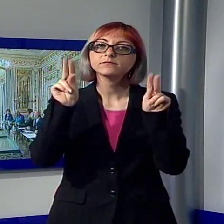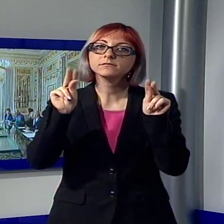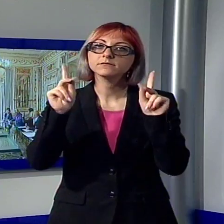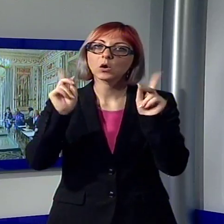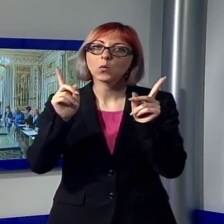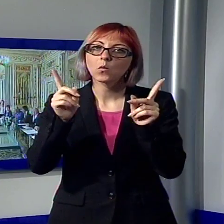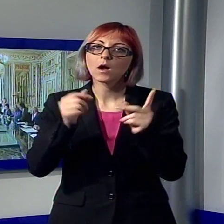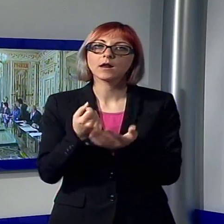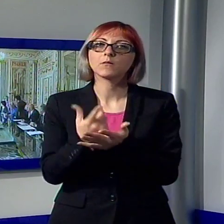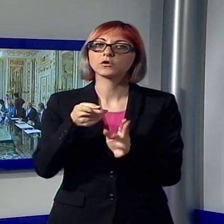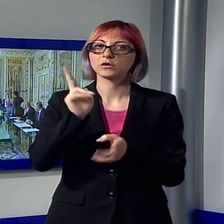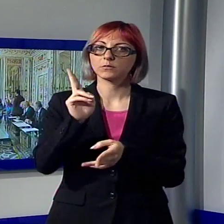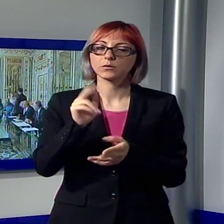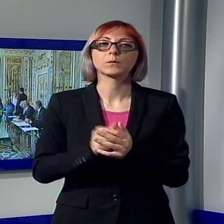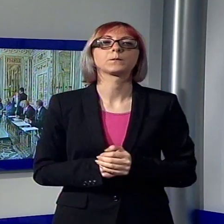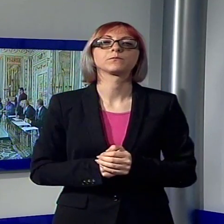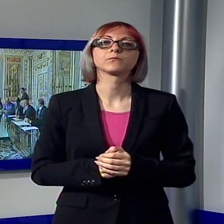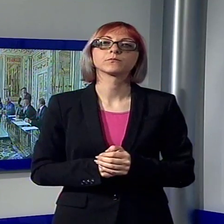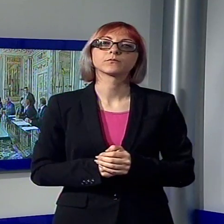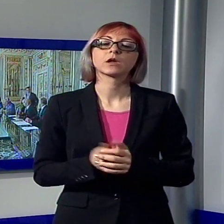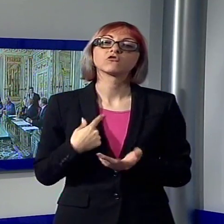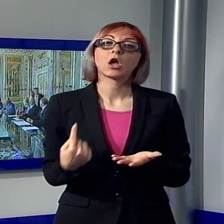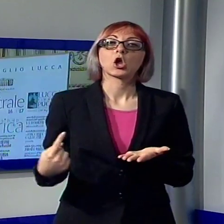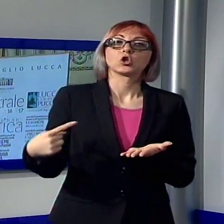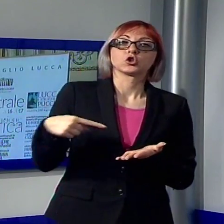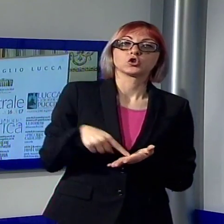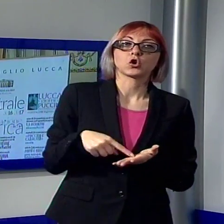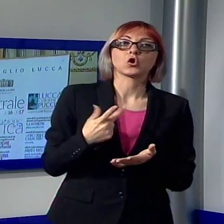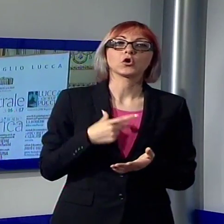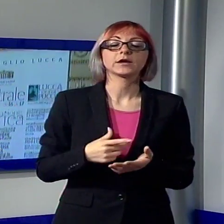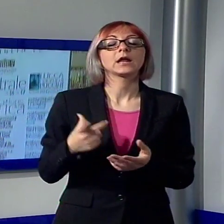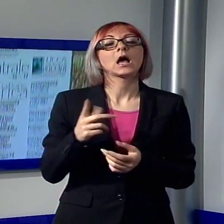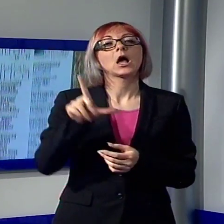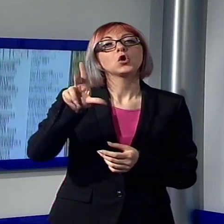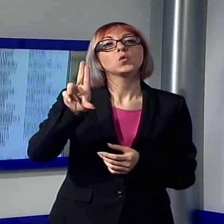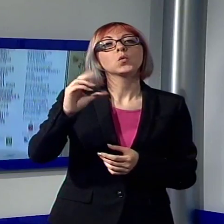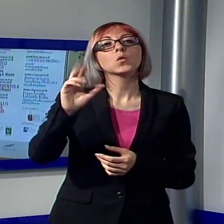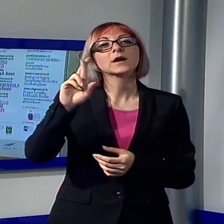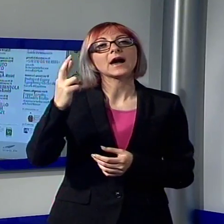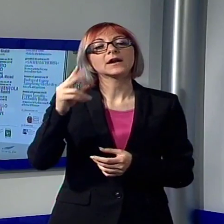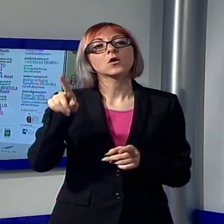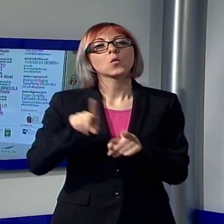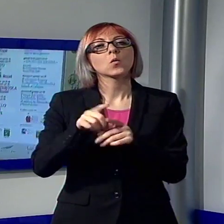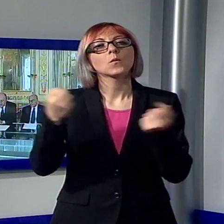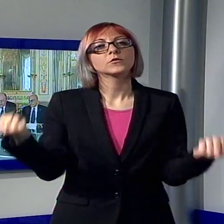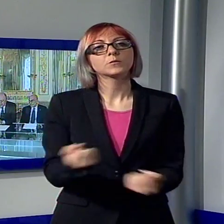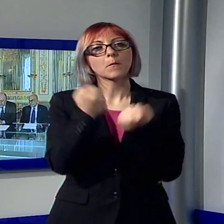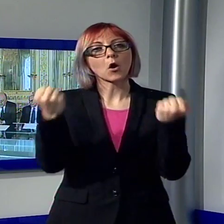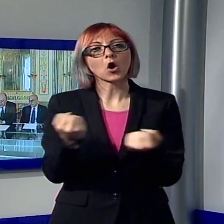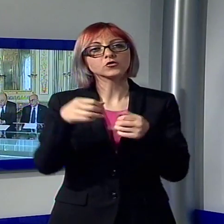2016-2017 vede il ritorno di Lucca quale sponsor del Teatro del Giglio, un rientro importante